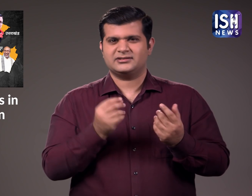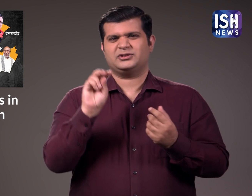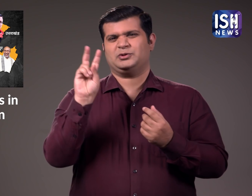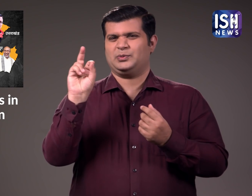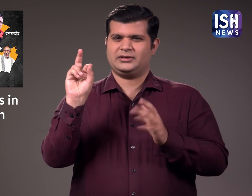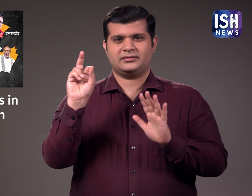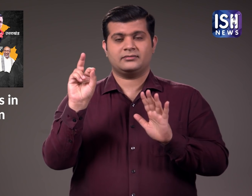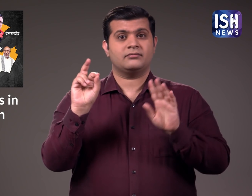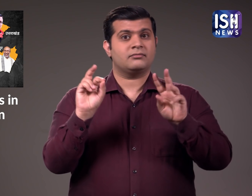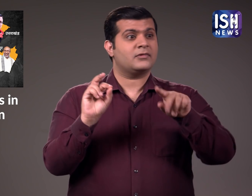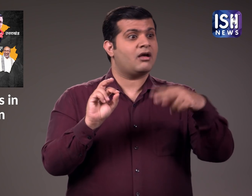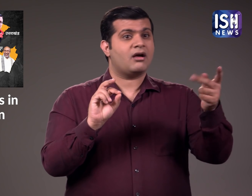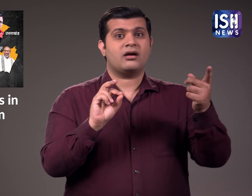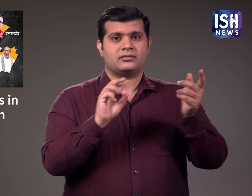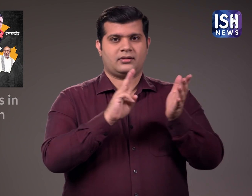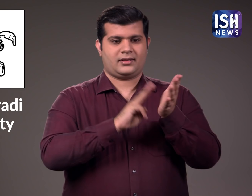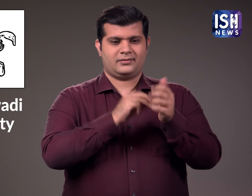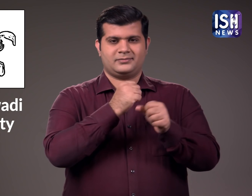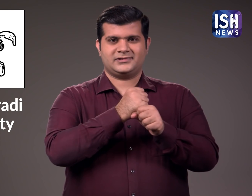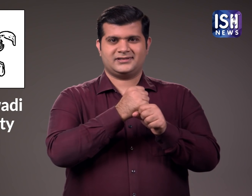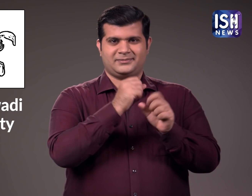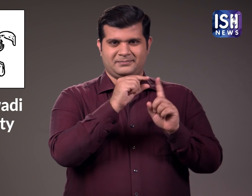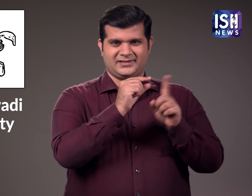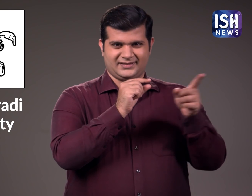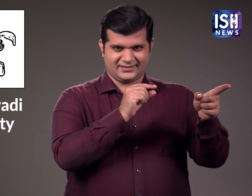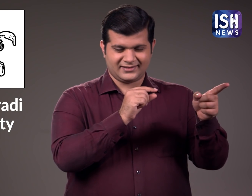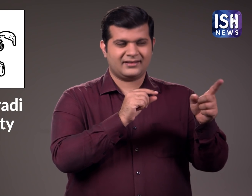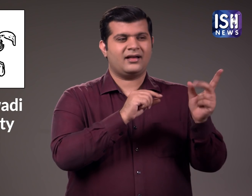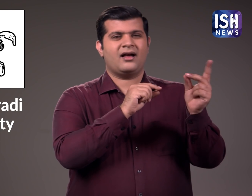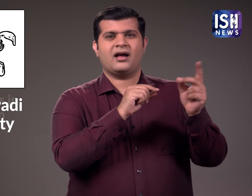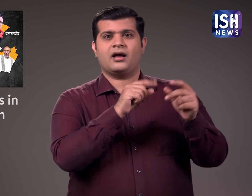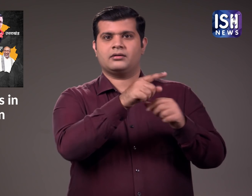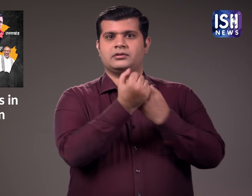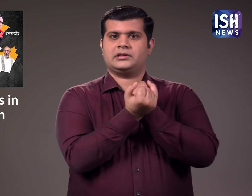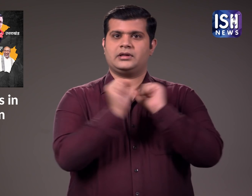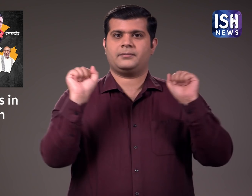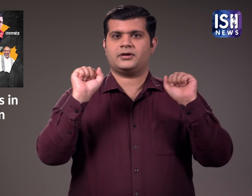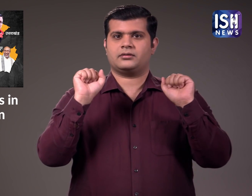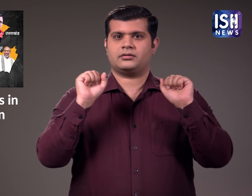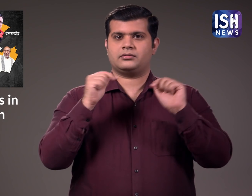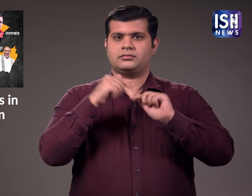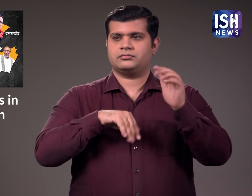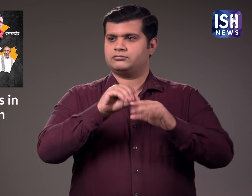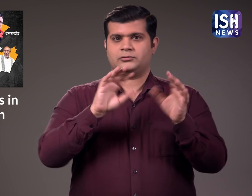यही वज़ा है कि भाजपा MGP और निर्दलिय उमिद्वारों के साथ सरकार बनाएगी